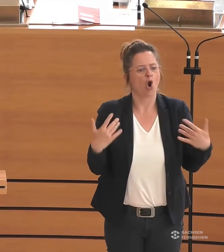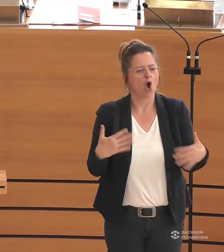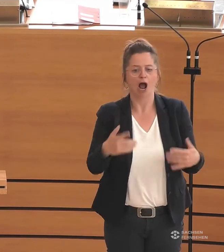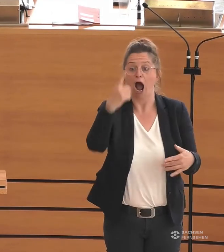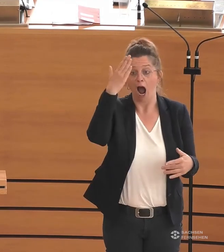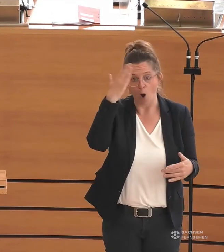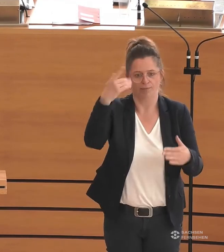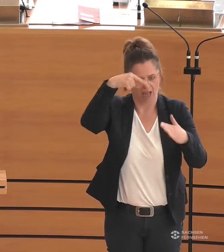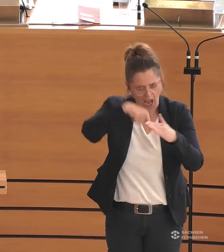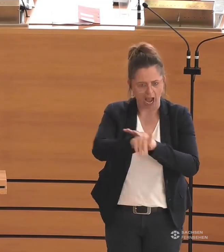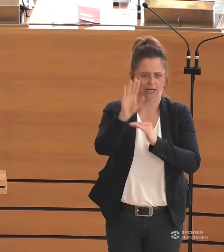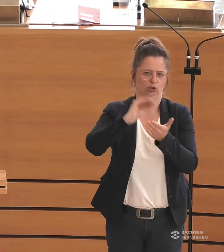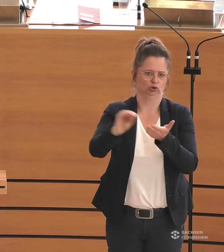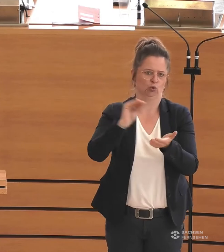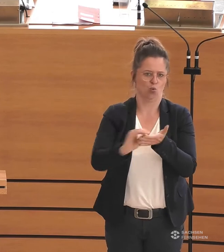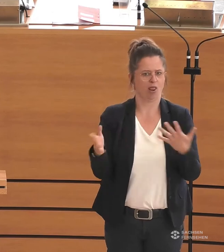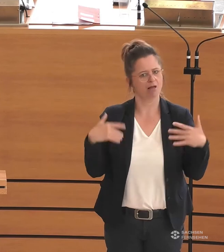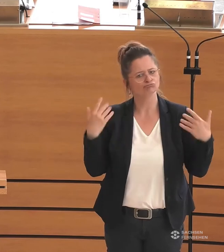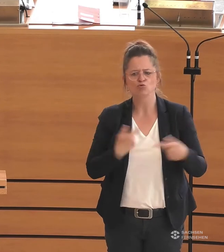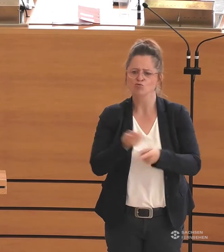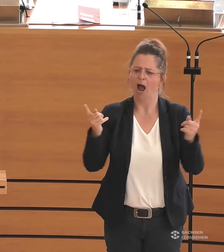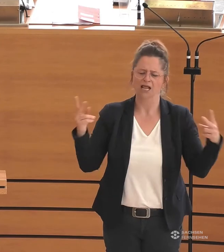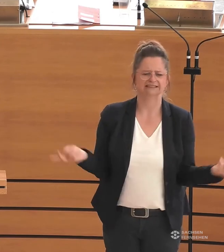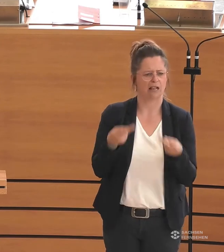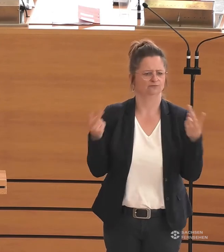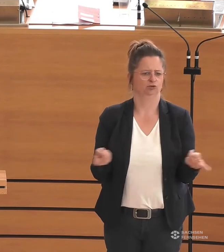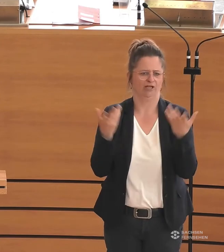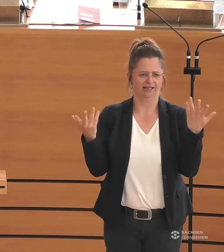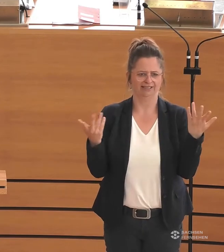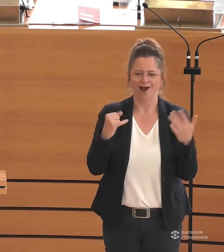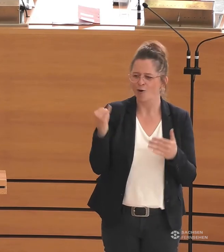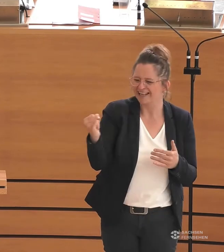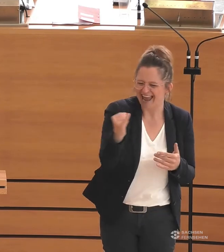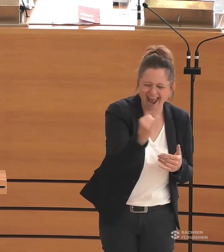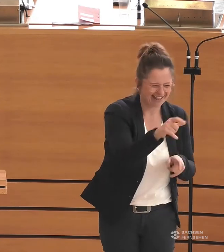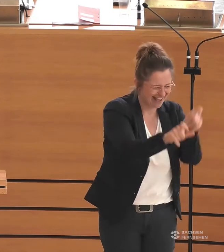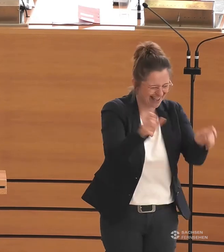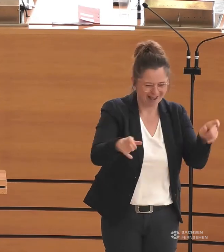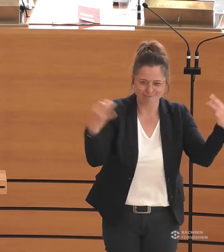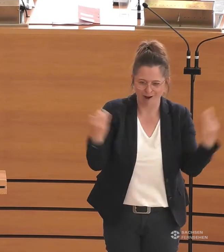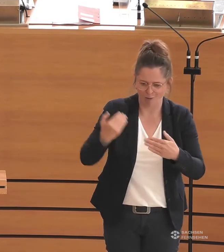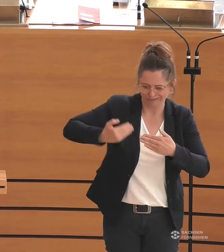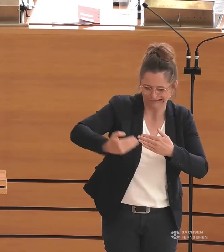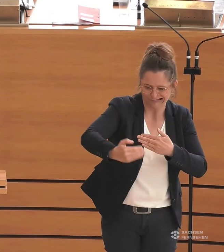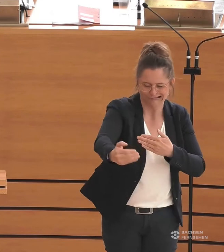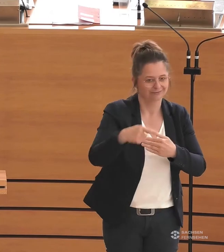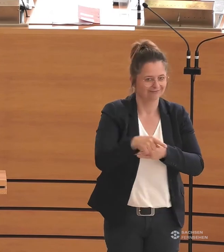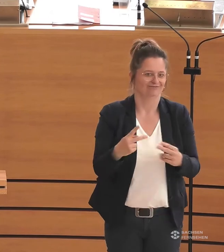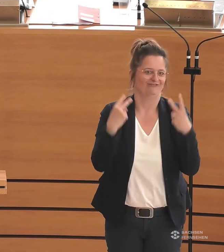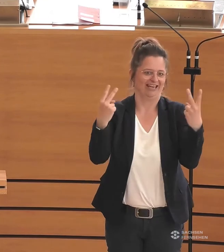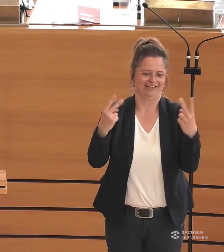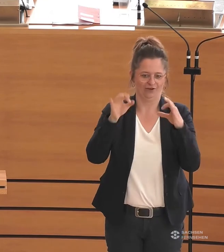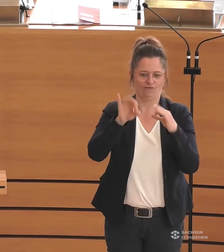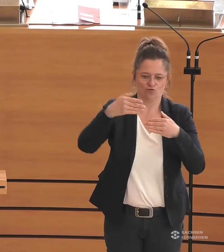Haupteingang einer Schule zu kommen. Dieses Thema, dass es auf jeden Einzelnen ankommt, das wird in den kommenden Jahren besonders wichtig sein.